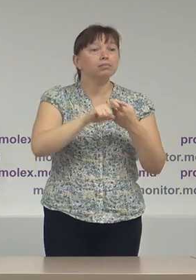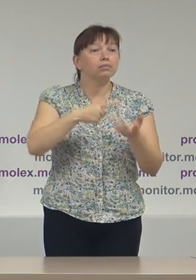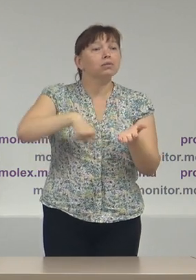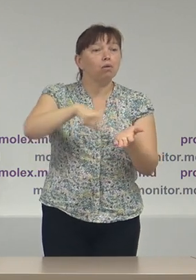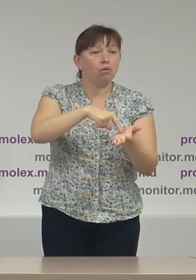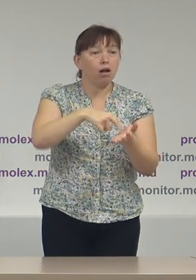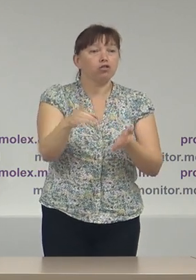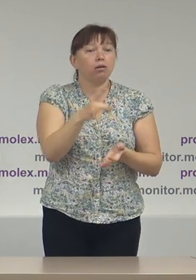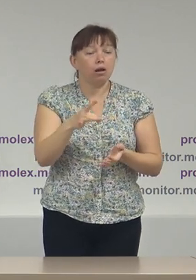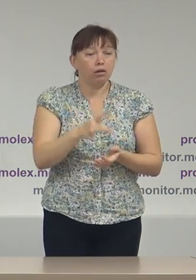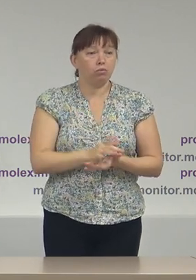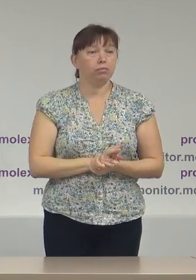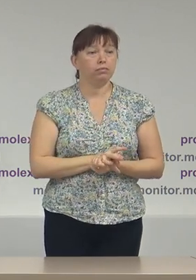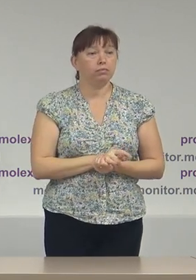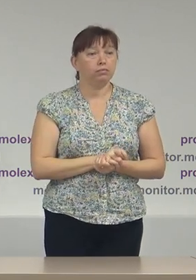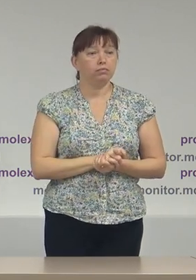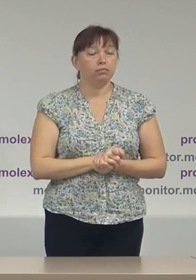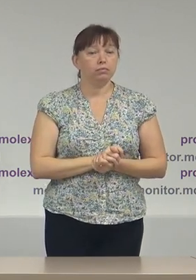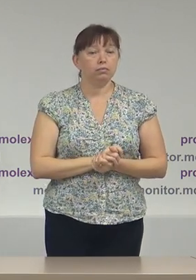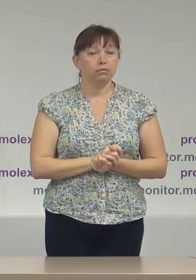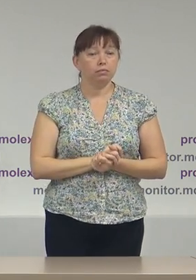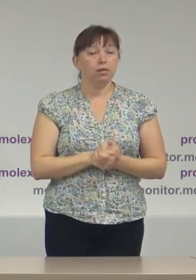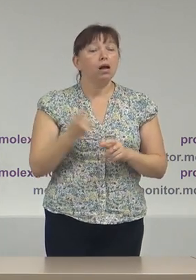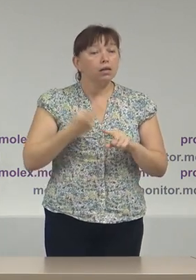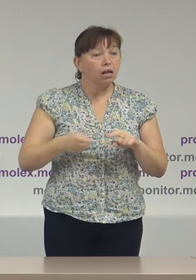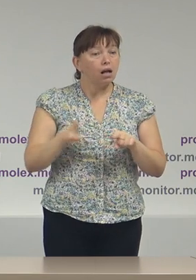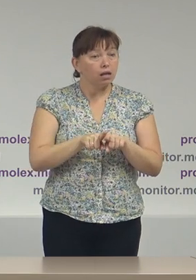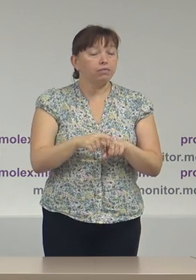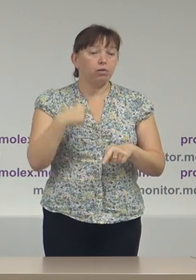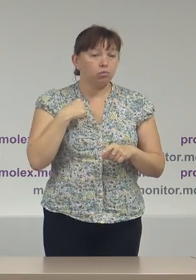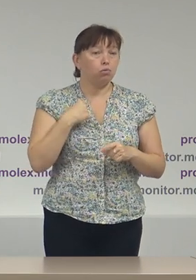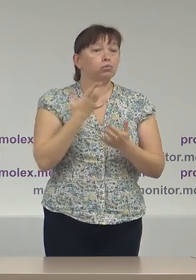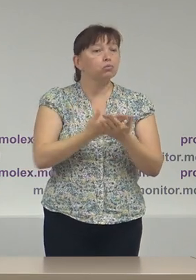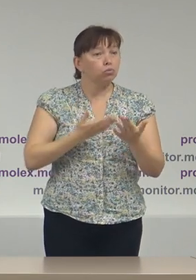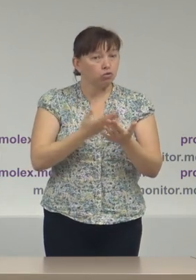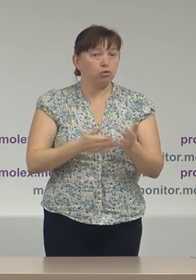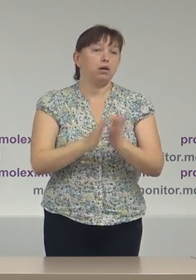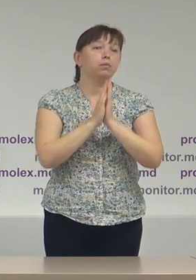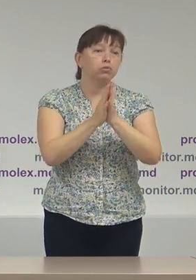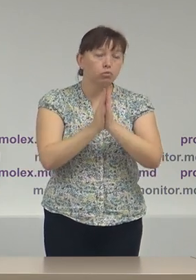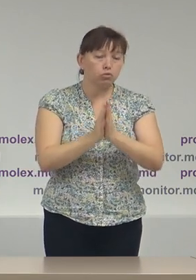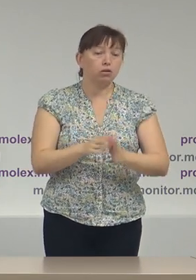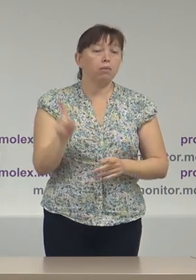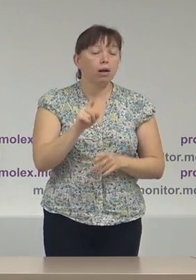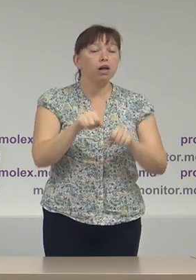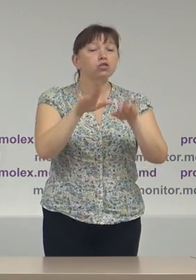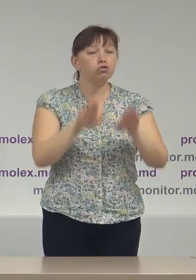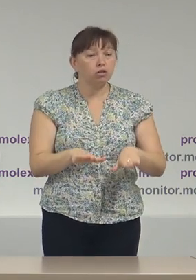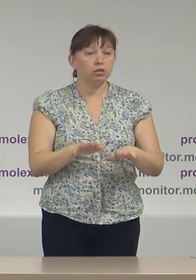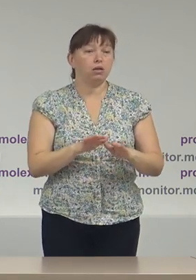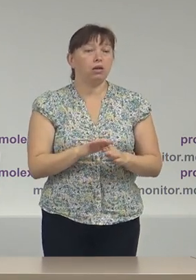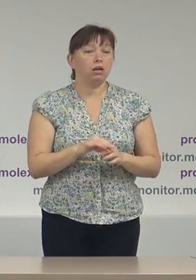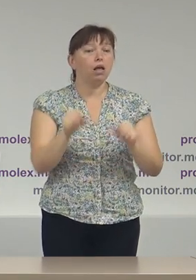nivelul 2 la alta astfel noi sugerem ca deciziile